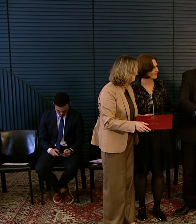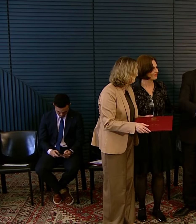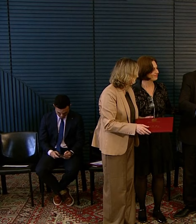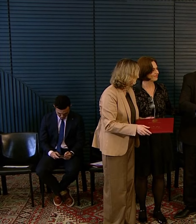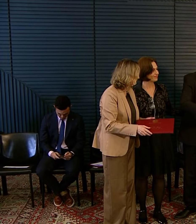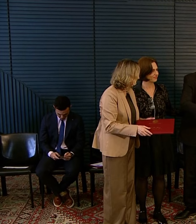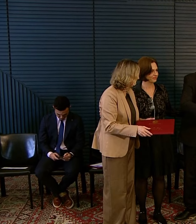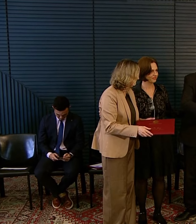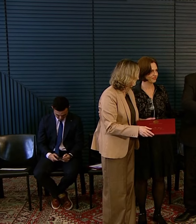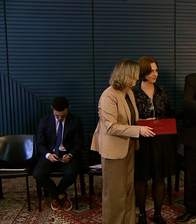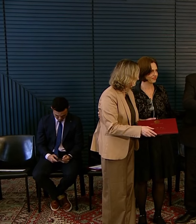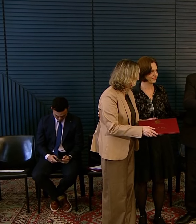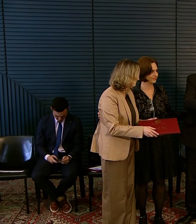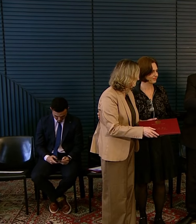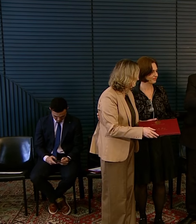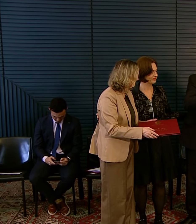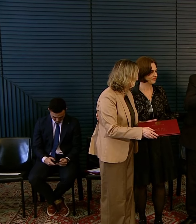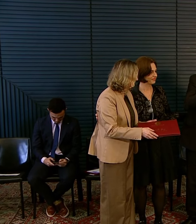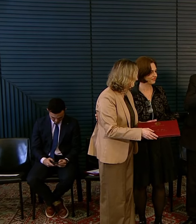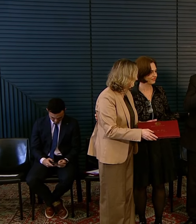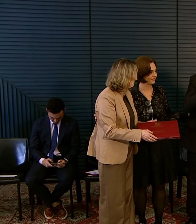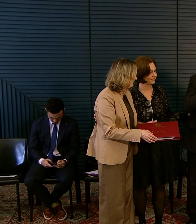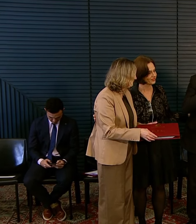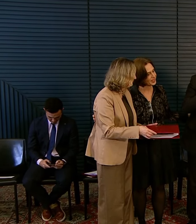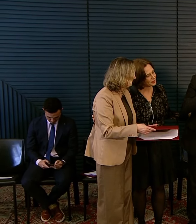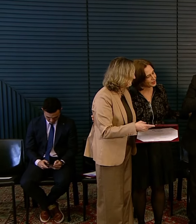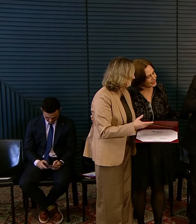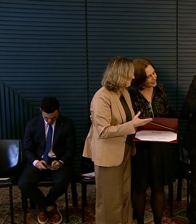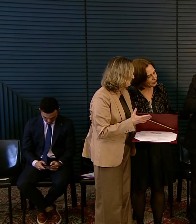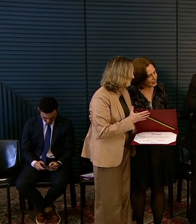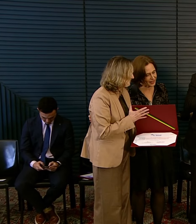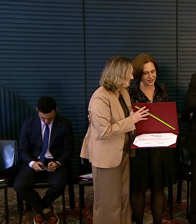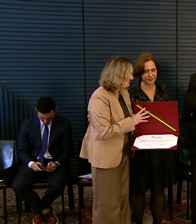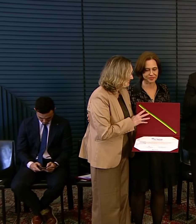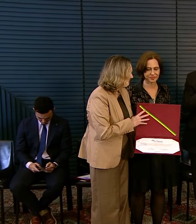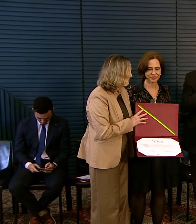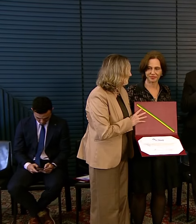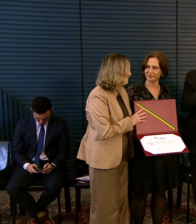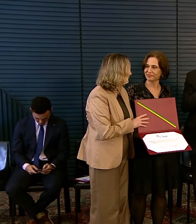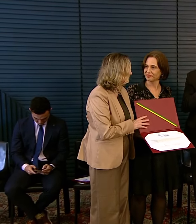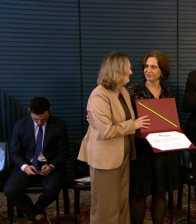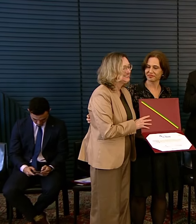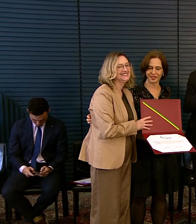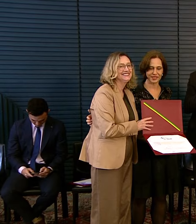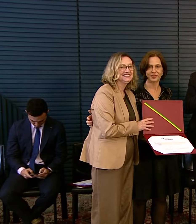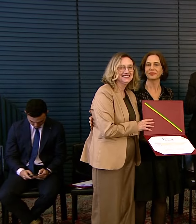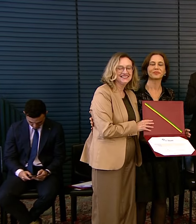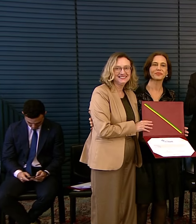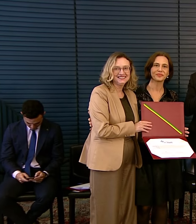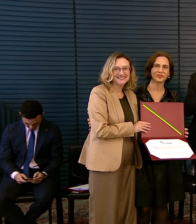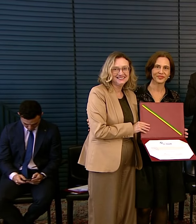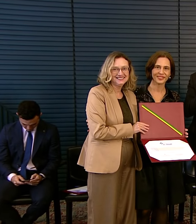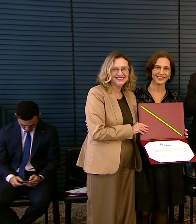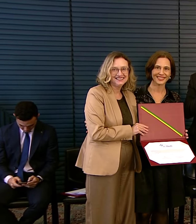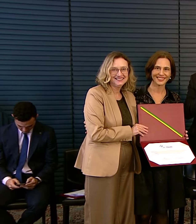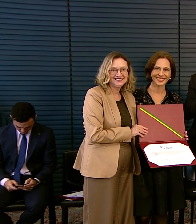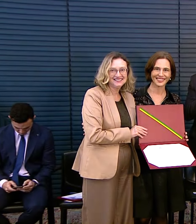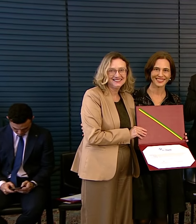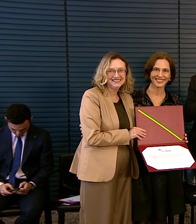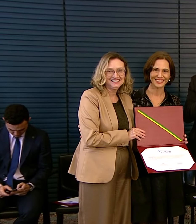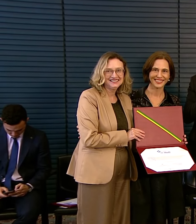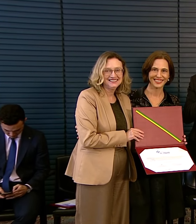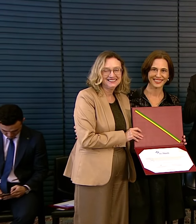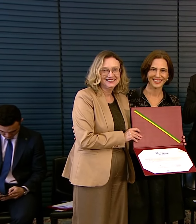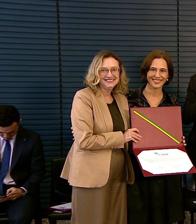O hospital universitário Da Universidade Federal Da Grande Dourados Conta com a maternidade Referência em alto risco E centro de